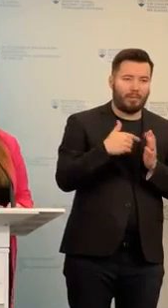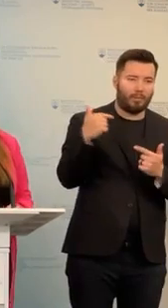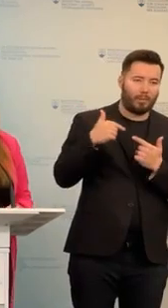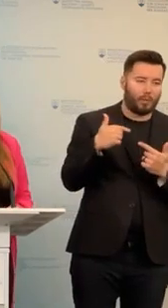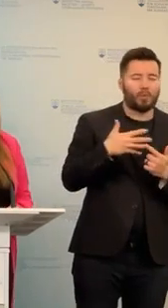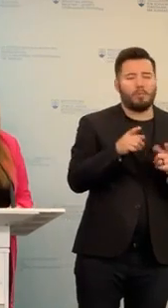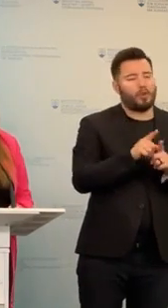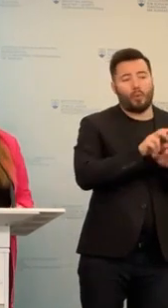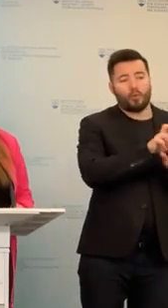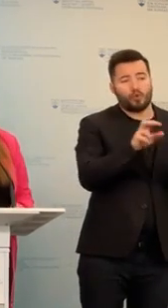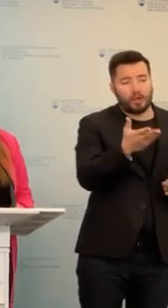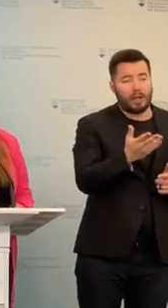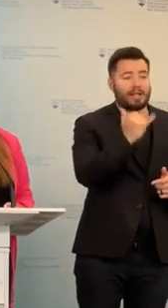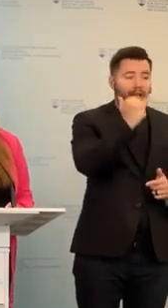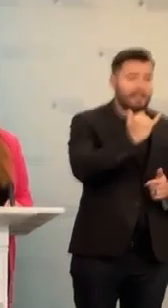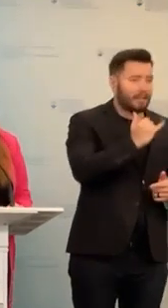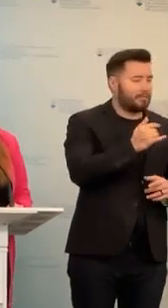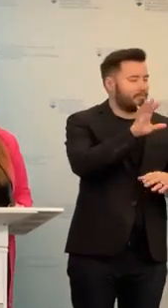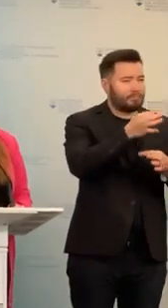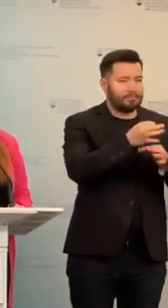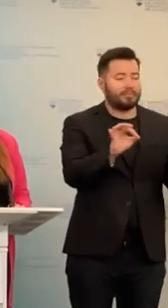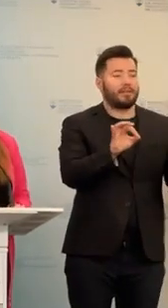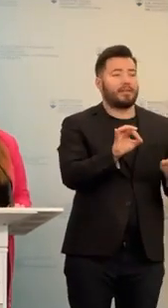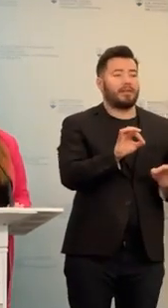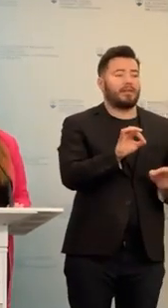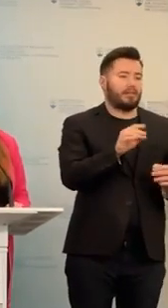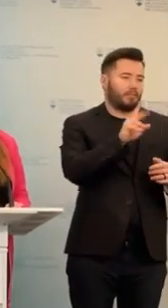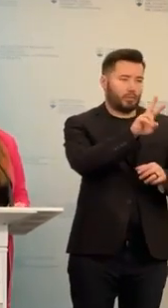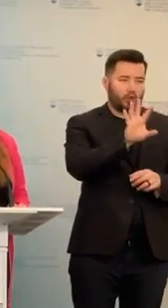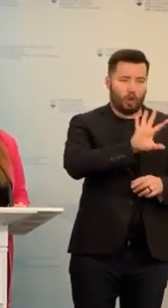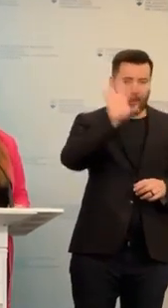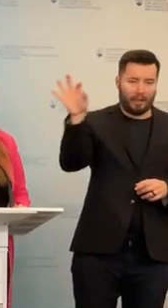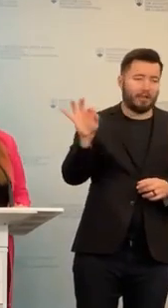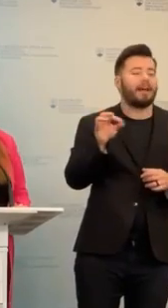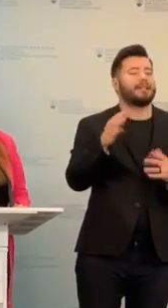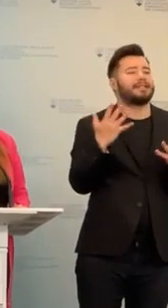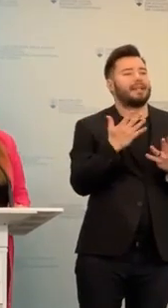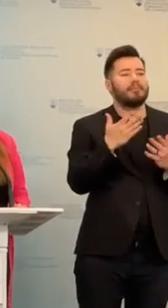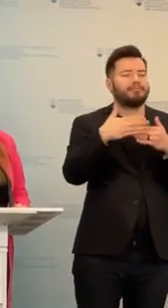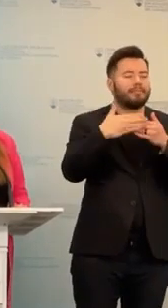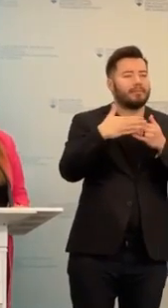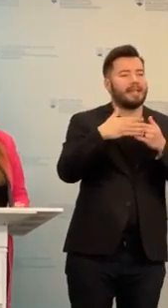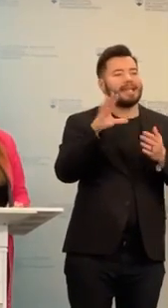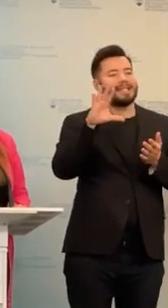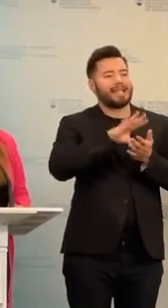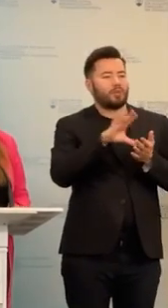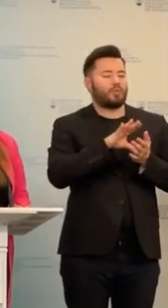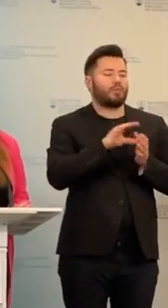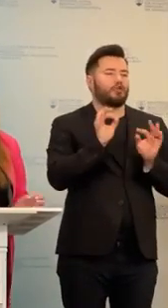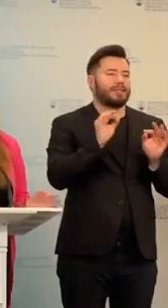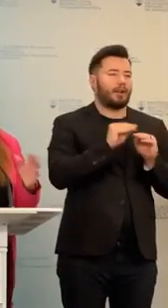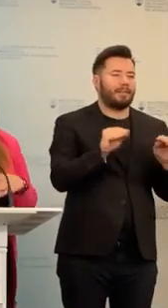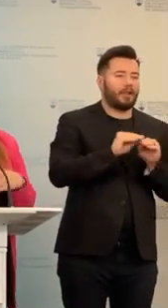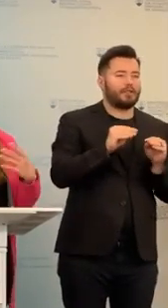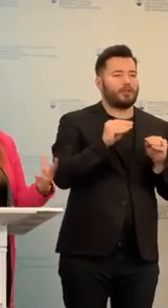riaditeľ, učiteľ, alebo ktokoľvek môže kontaktovať. Prvom rade, ako už odznelo, že najbližšie Centrum pedagogicko-psychologického poradenstva a